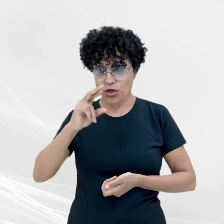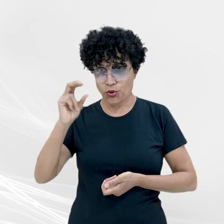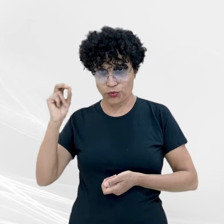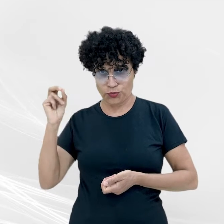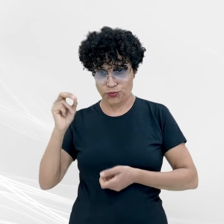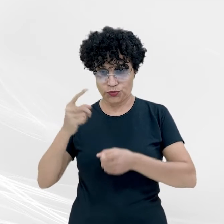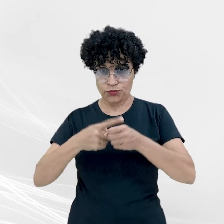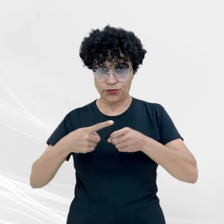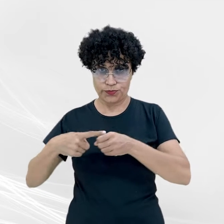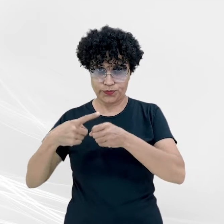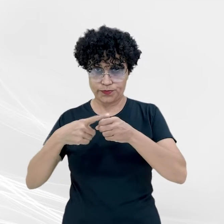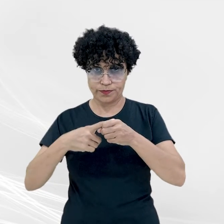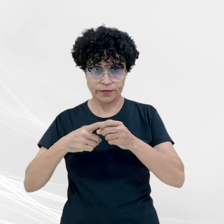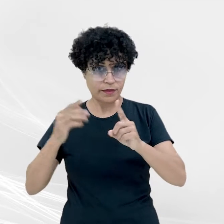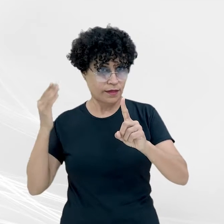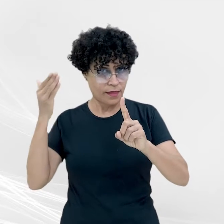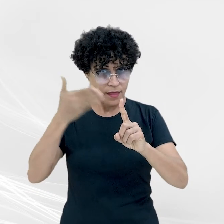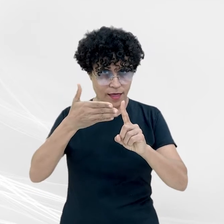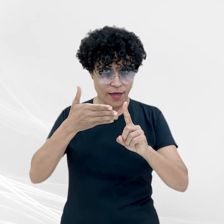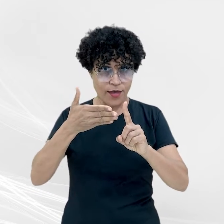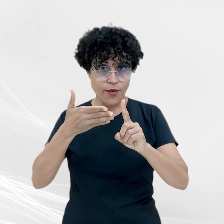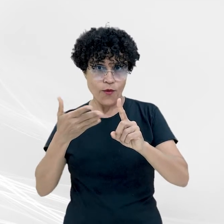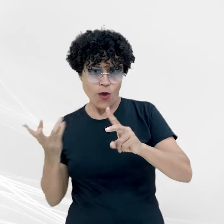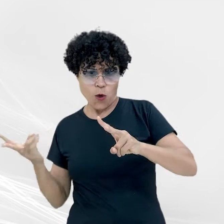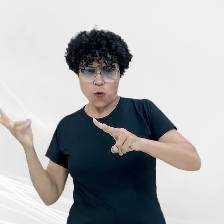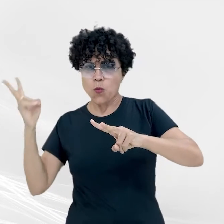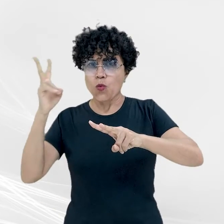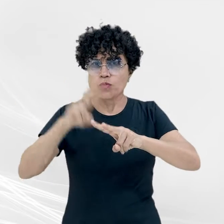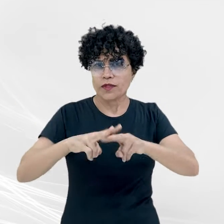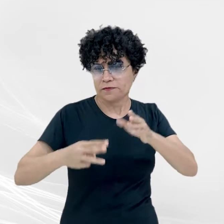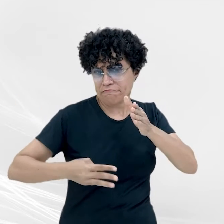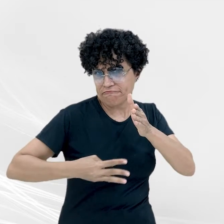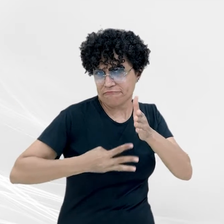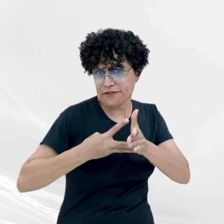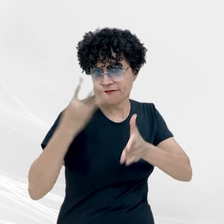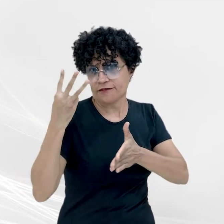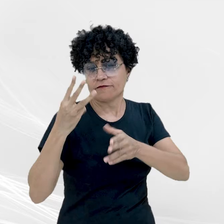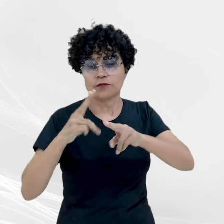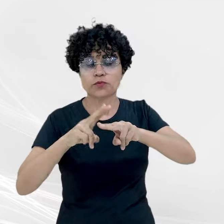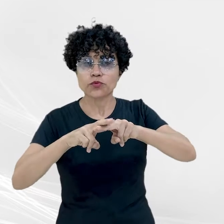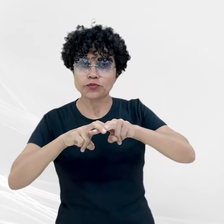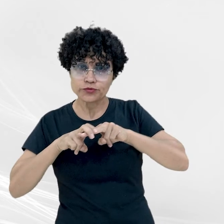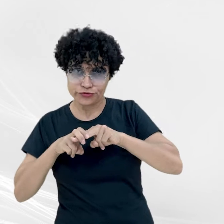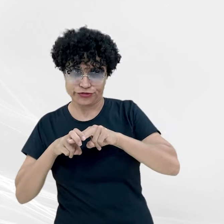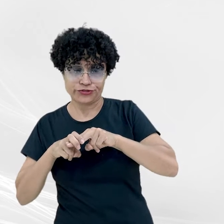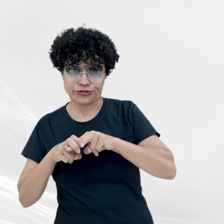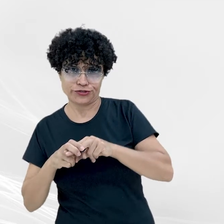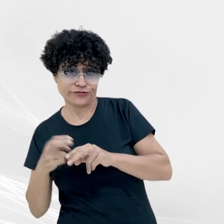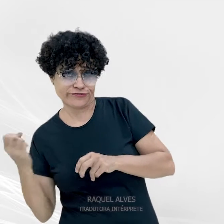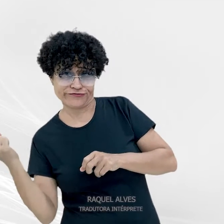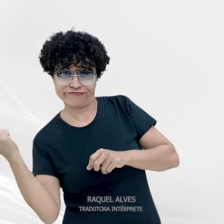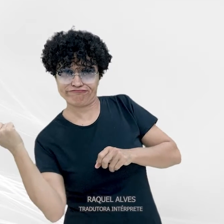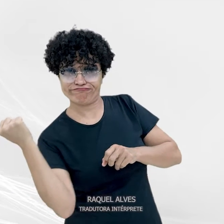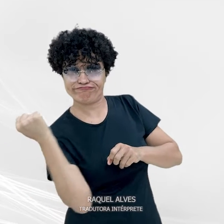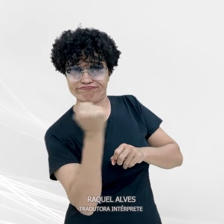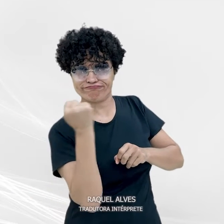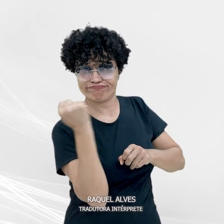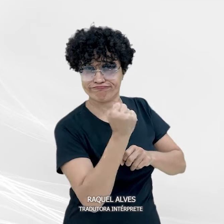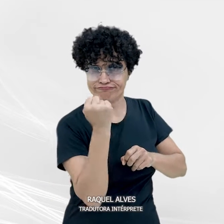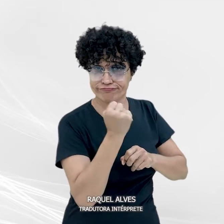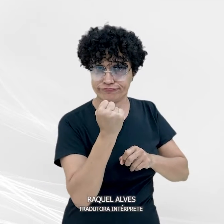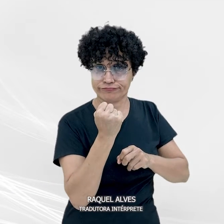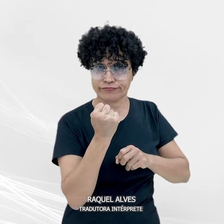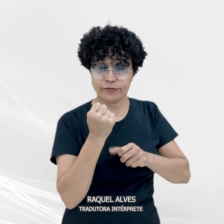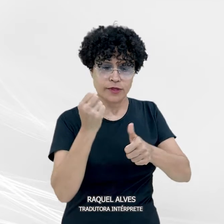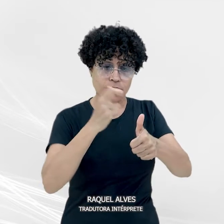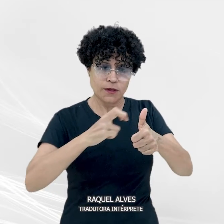Rondonópolis, réu é condenado pela terceira vez por homicídio qualificado. Pela terceira vez, o Tribunal do Júri